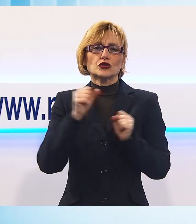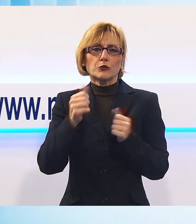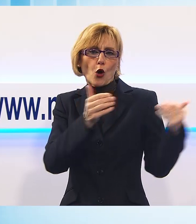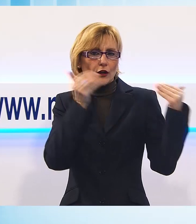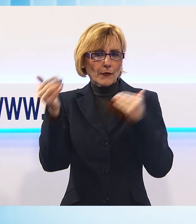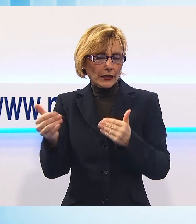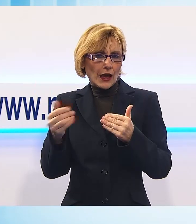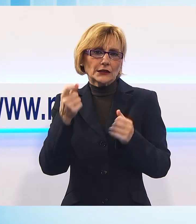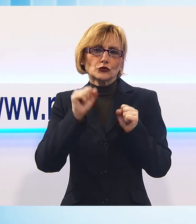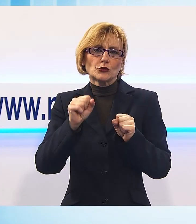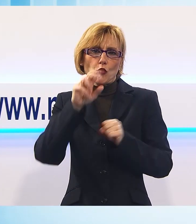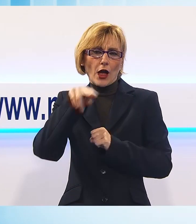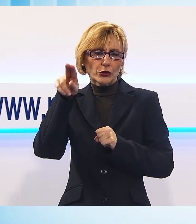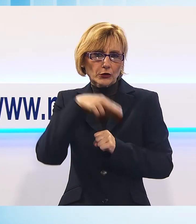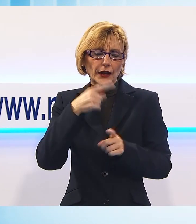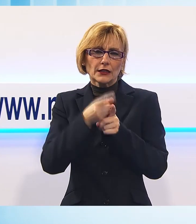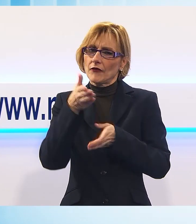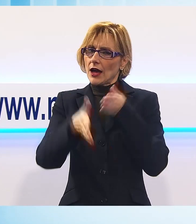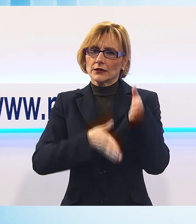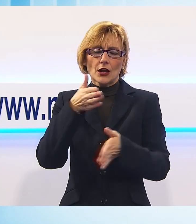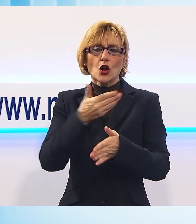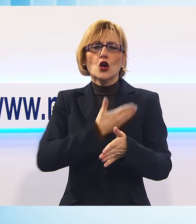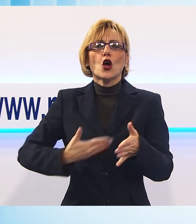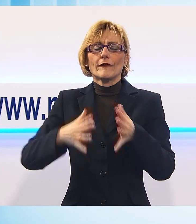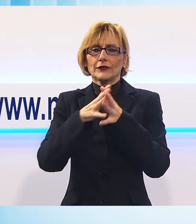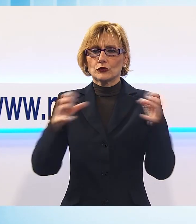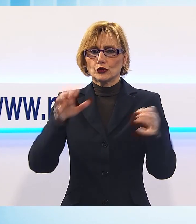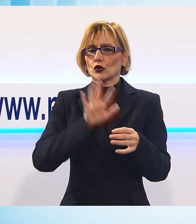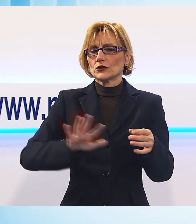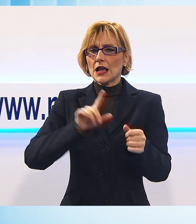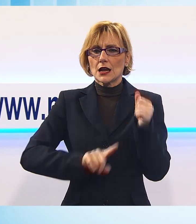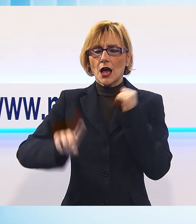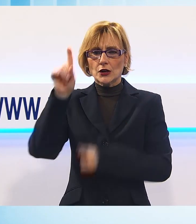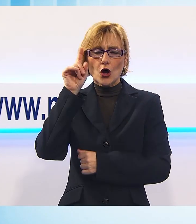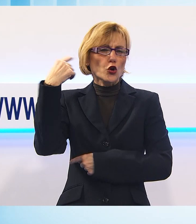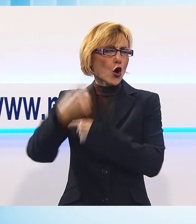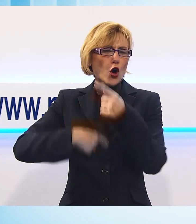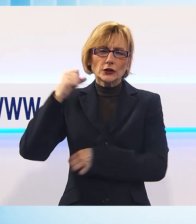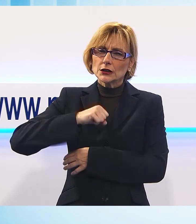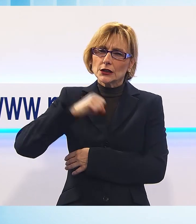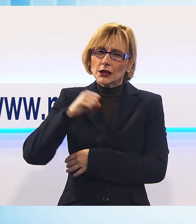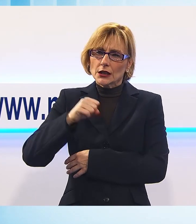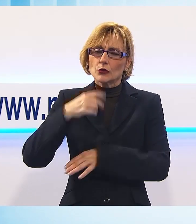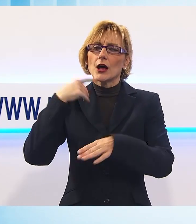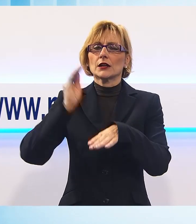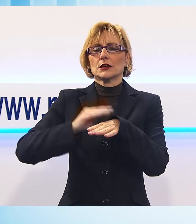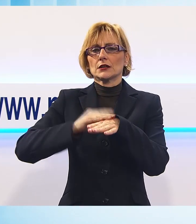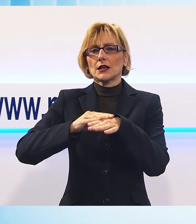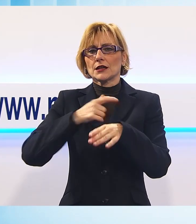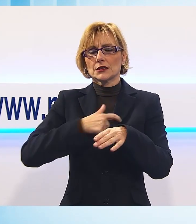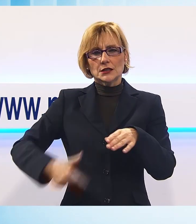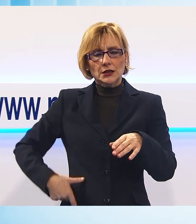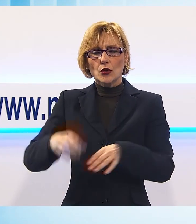E' questa la posizione di Confindustria Toscana Nord sul sistema tangenziale lucchese, con chiaro riferimento alla richiesta del sindaco di